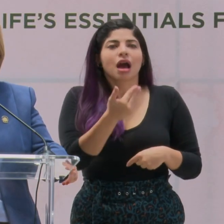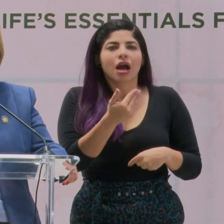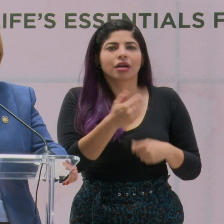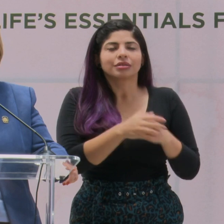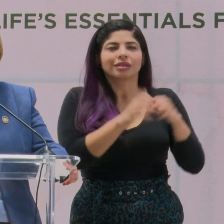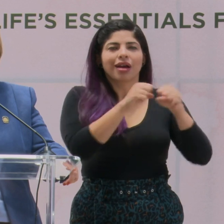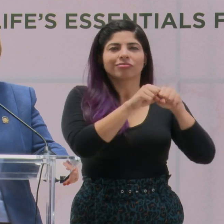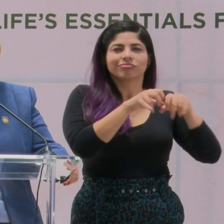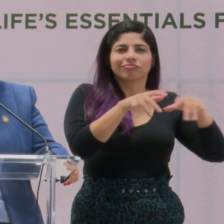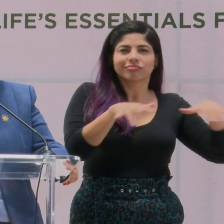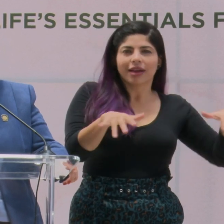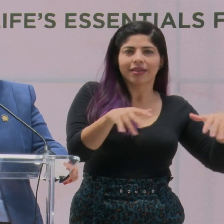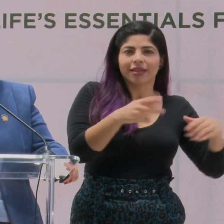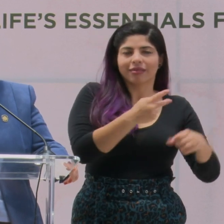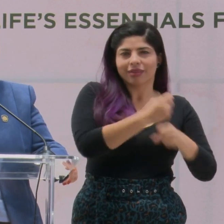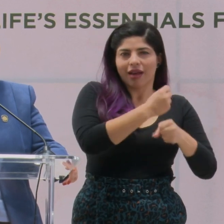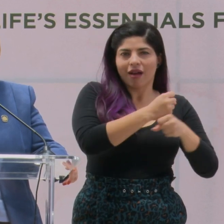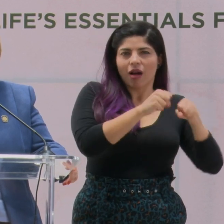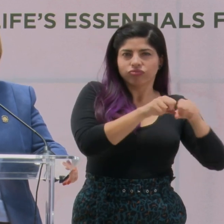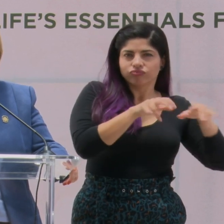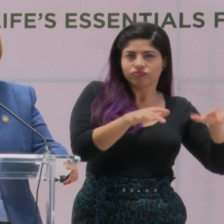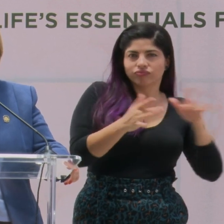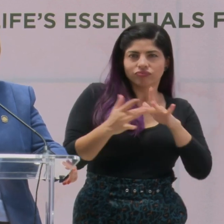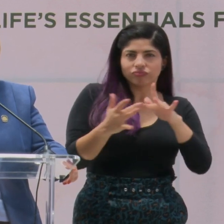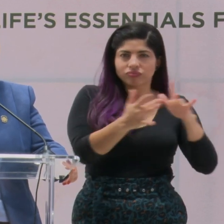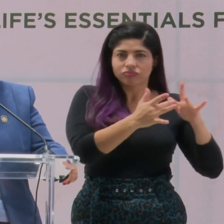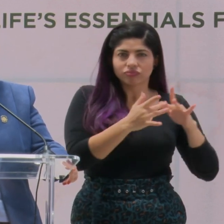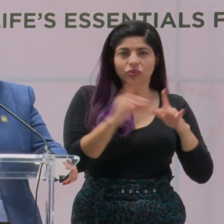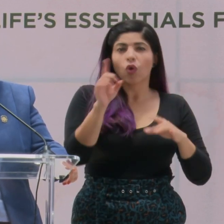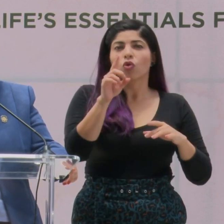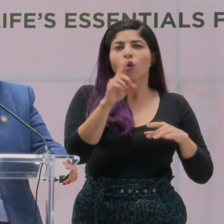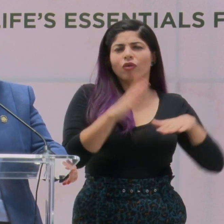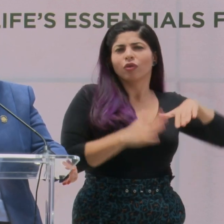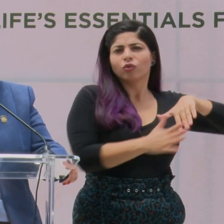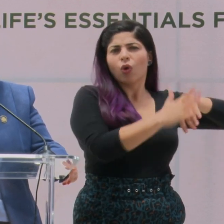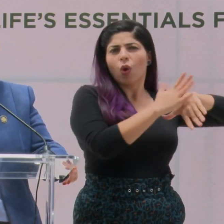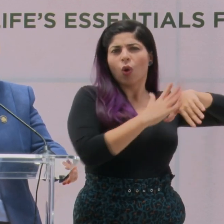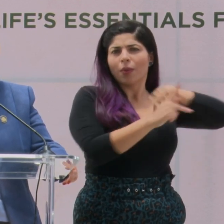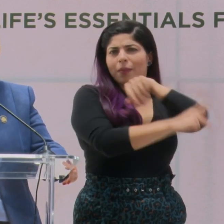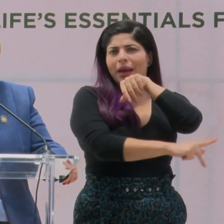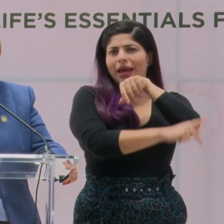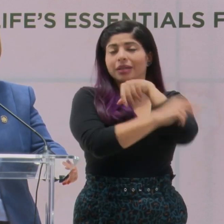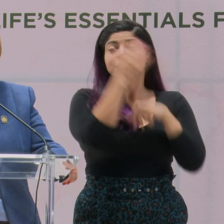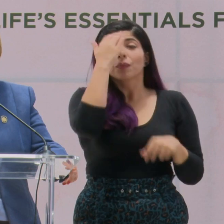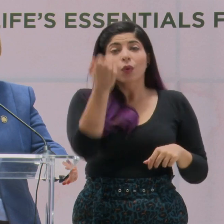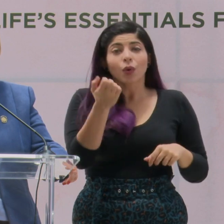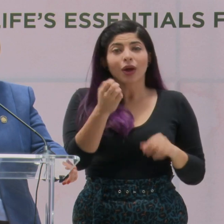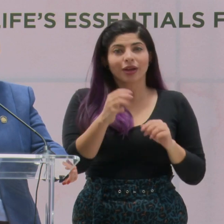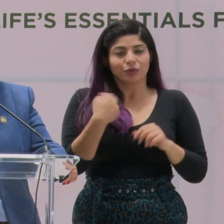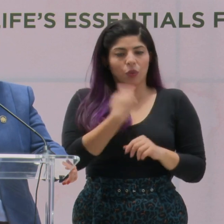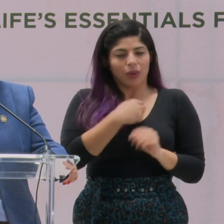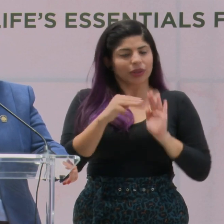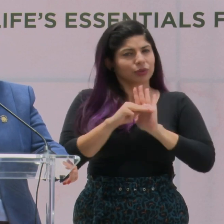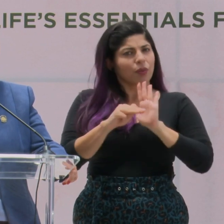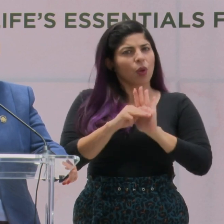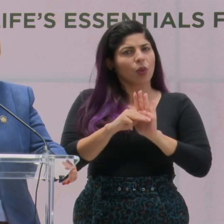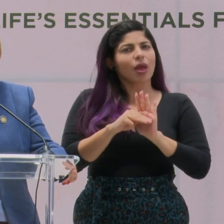las cadenas de valor. Y precisamente, a lo largo y ancho de nuestro país, porque el modelo nuestro